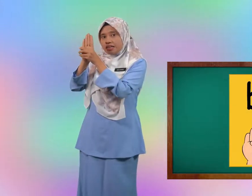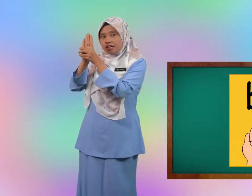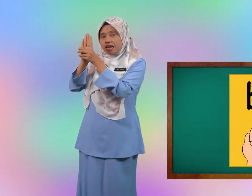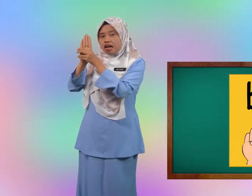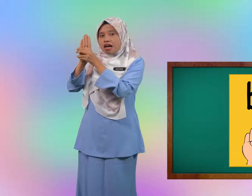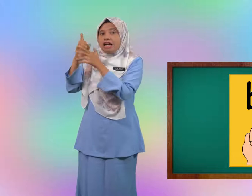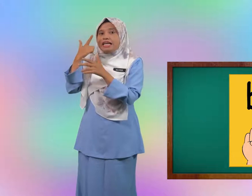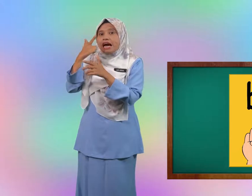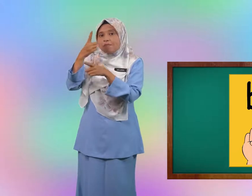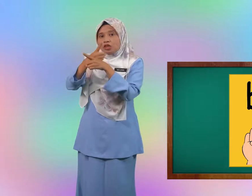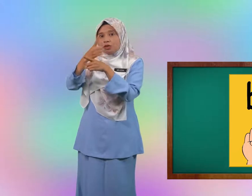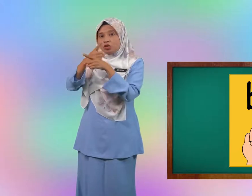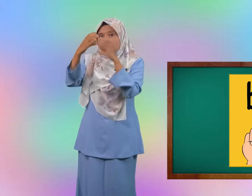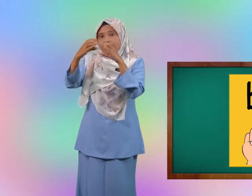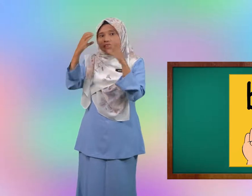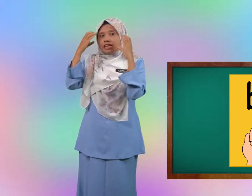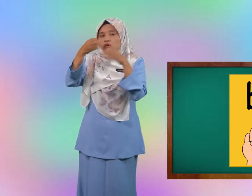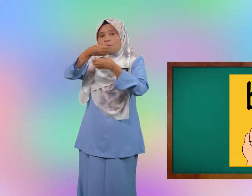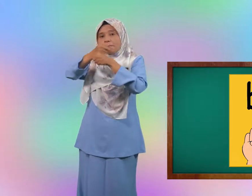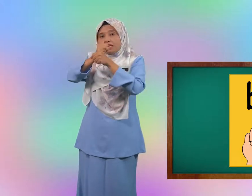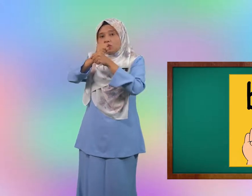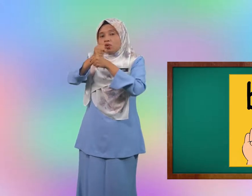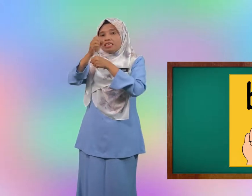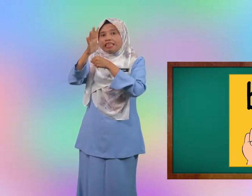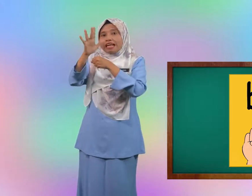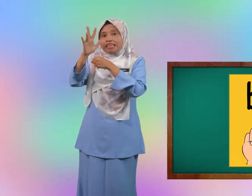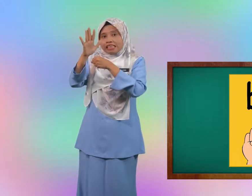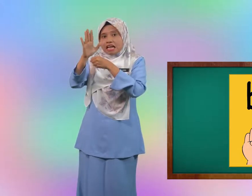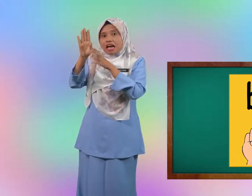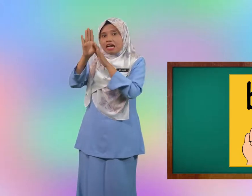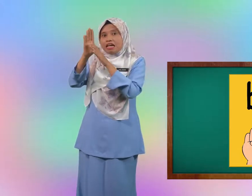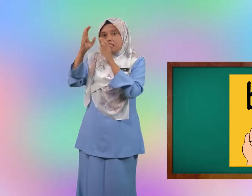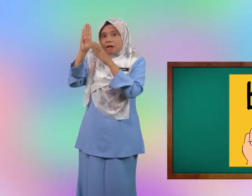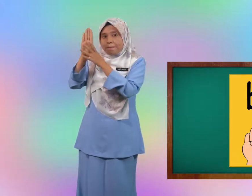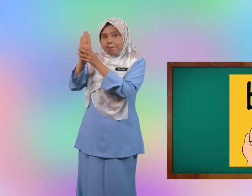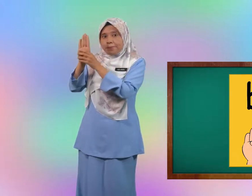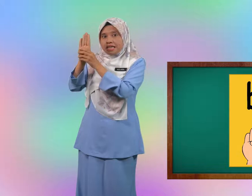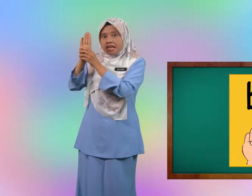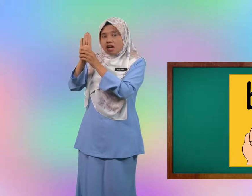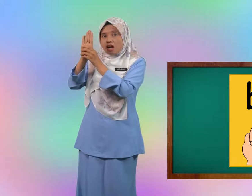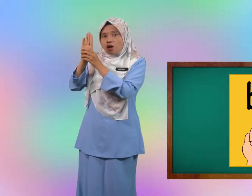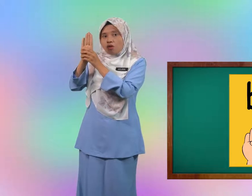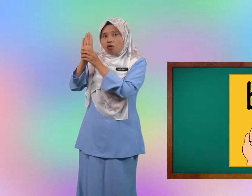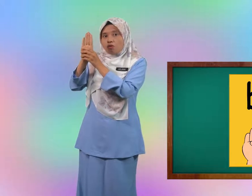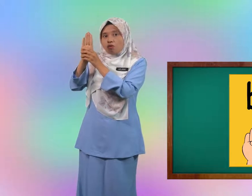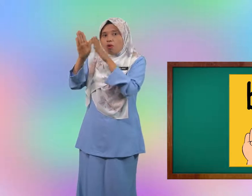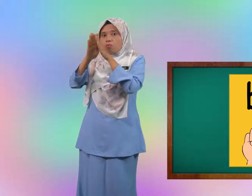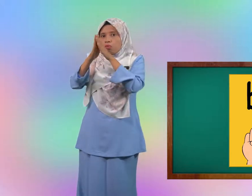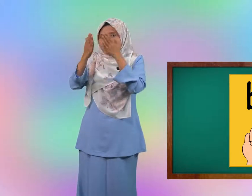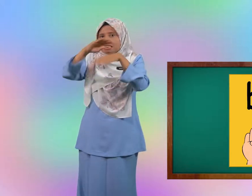Lihat betul-betul cara Cikgu membentuk jari. B. buka